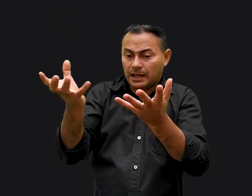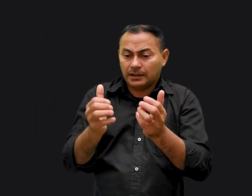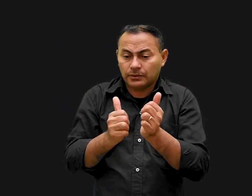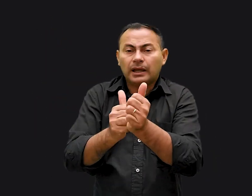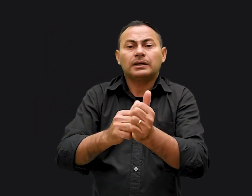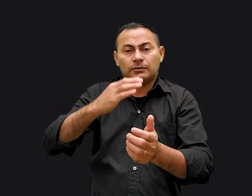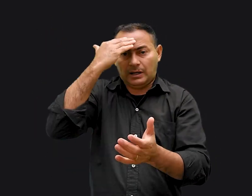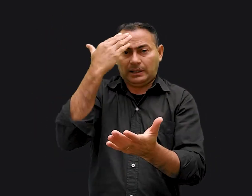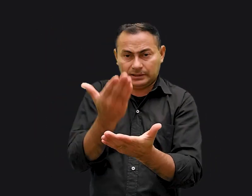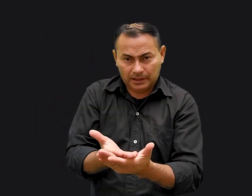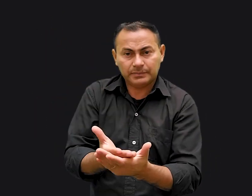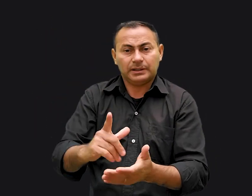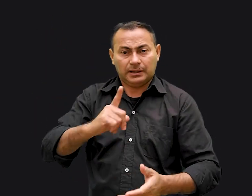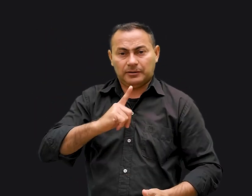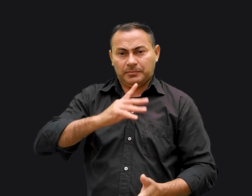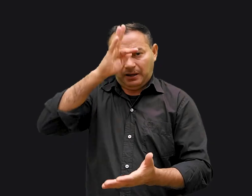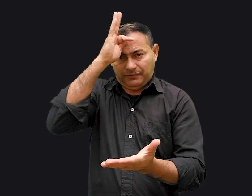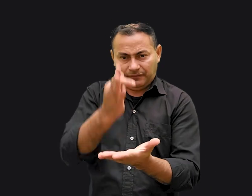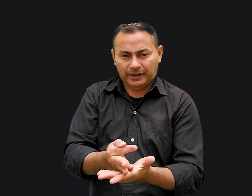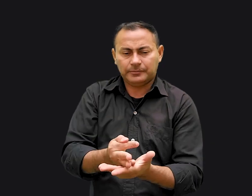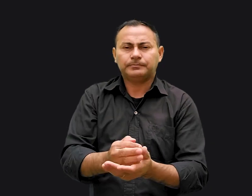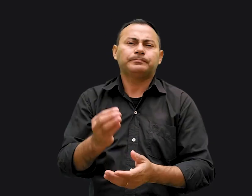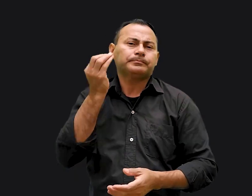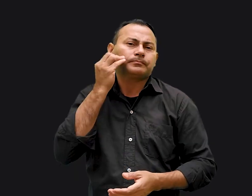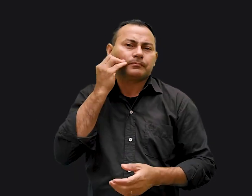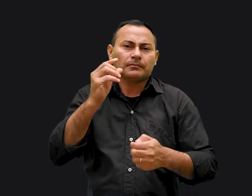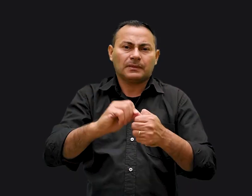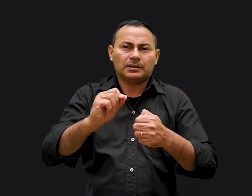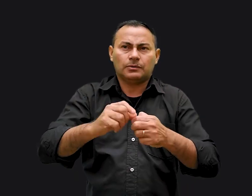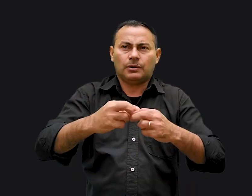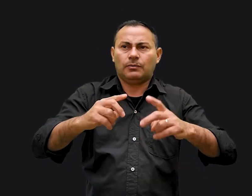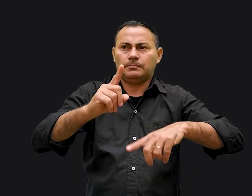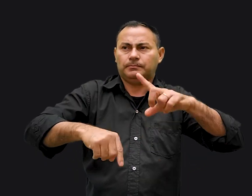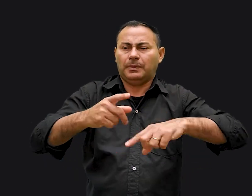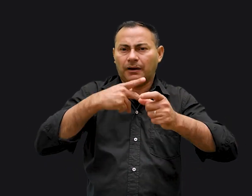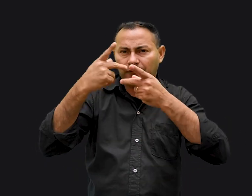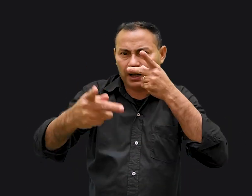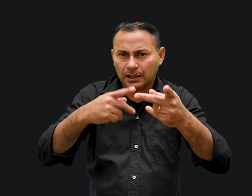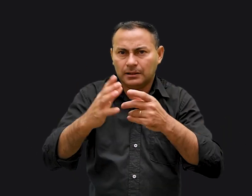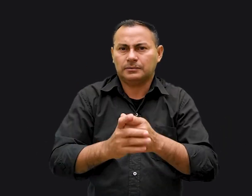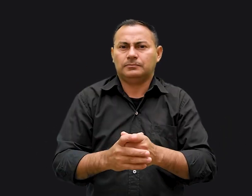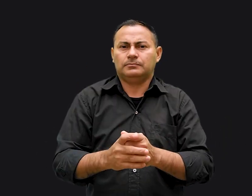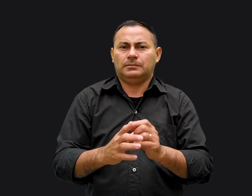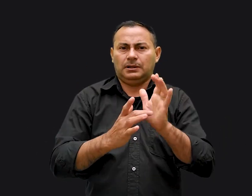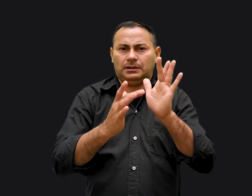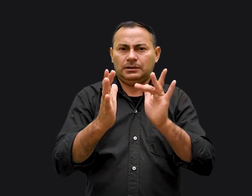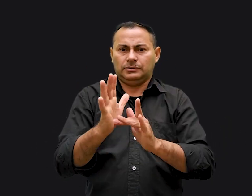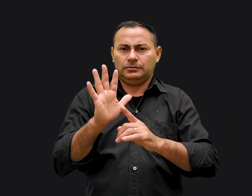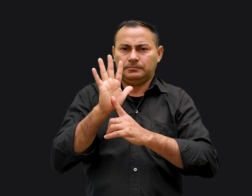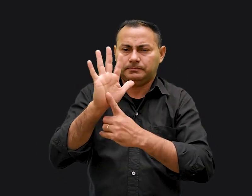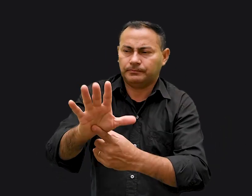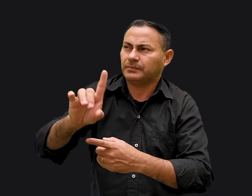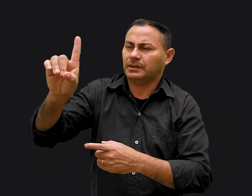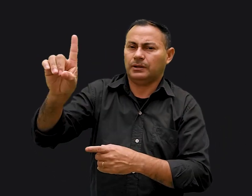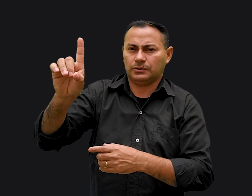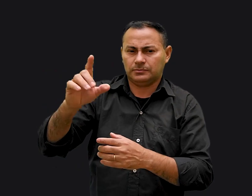Ele pela fé. Por isso, se tentarmos fazer alguma coisa material e dissermos que isto representa Deus, estaremos